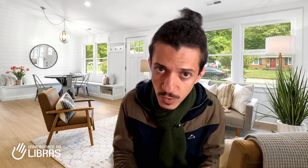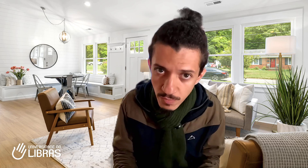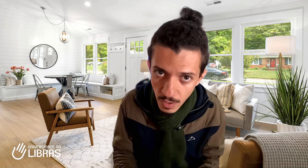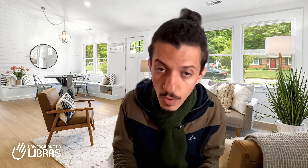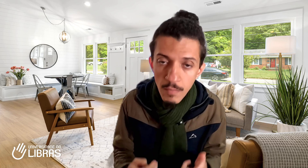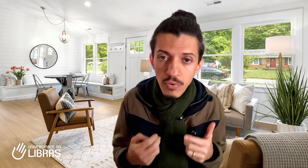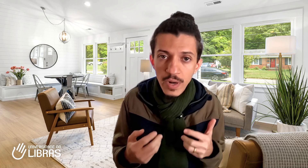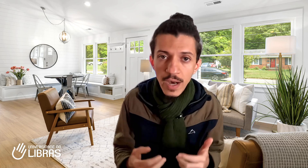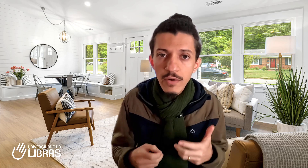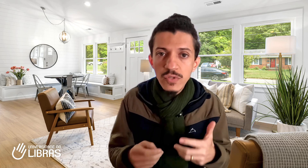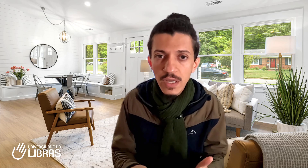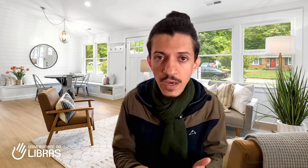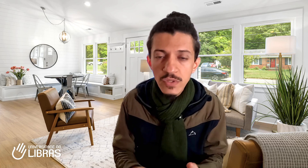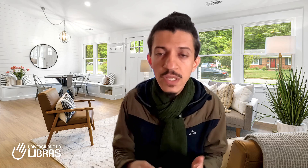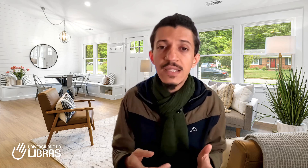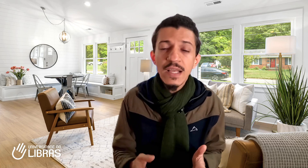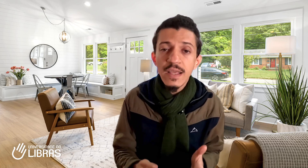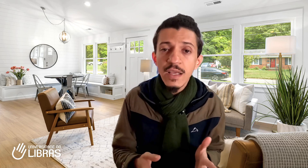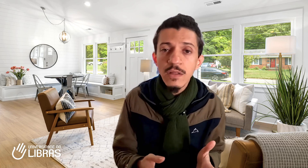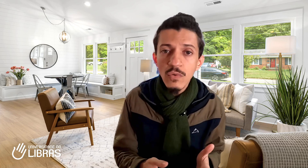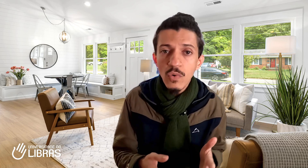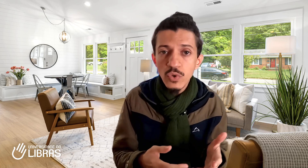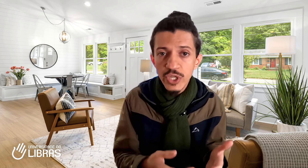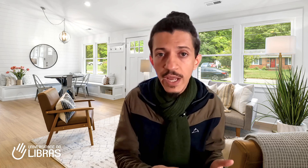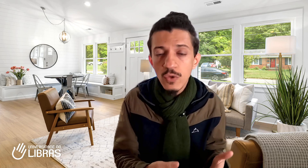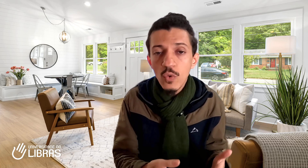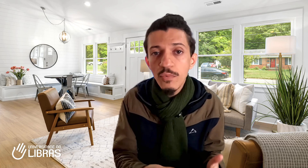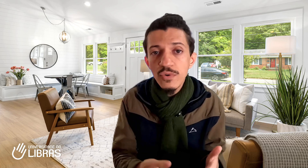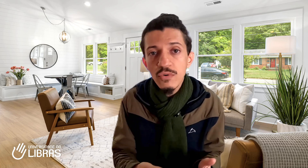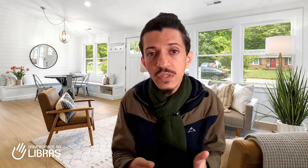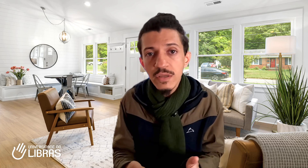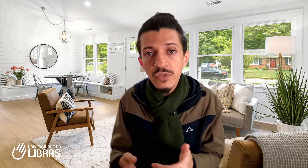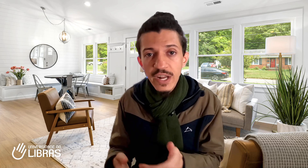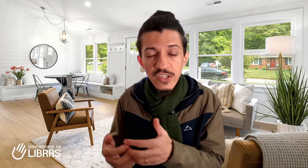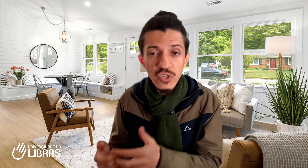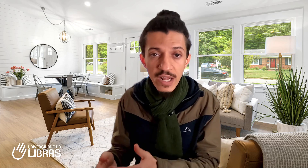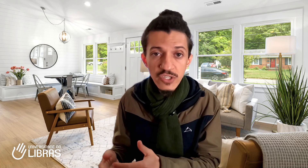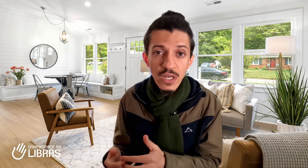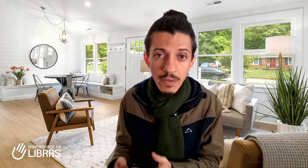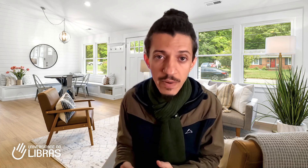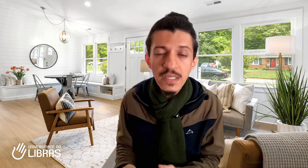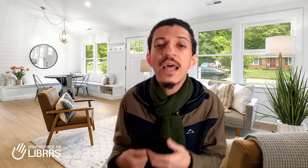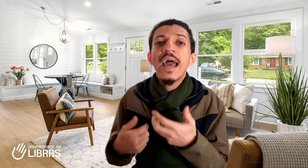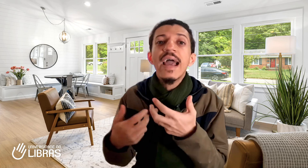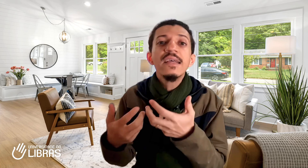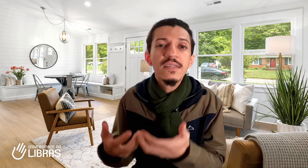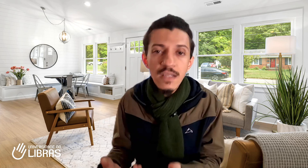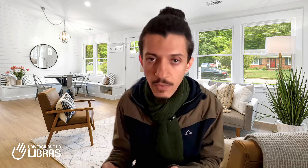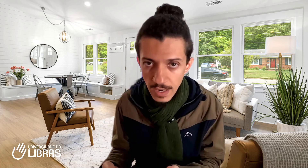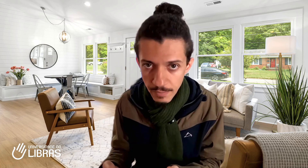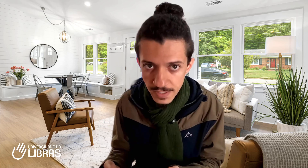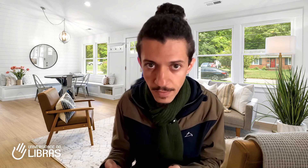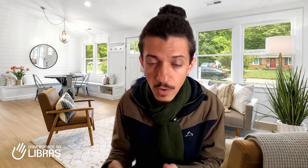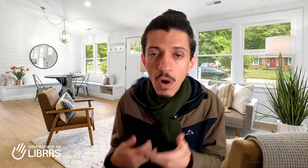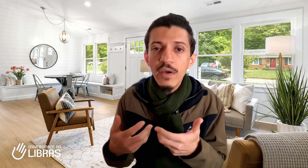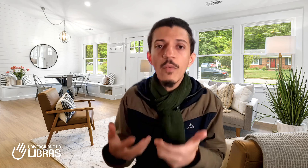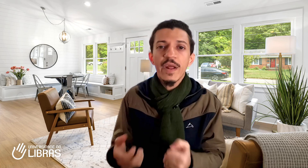mão, por anos e anos, seguindo o jeito como os cursinhos tradicionais de Libras ensinam a Libras. Qual que é o grande